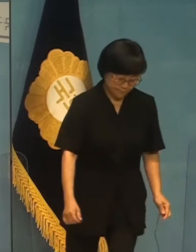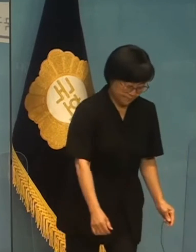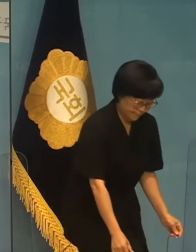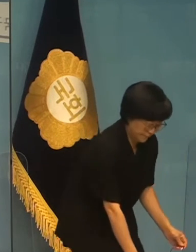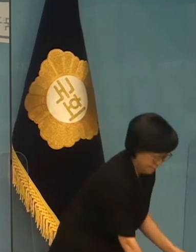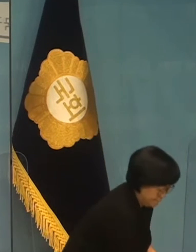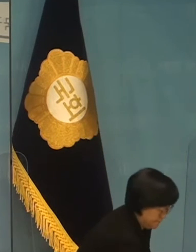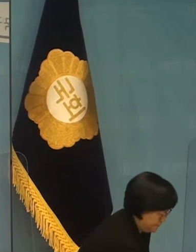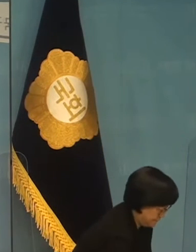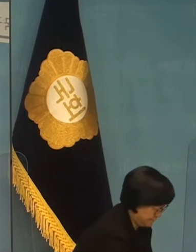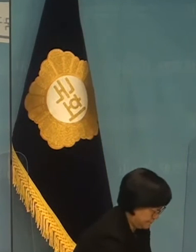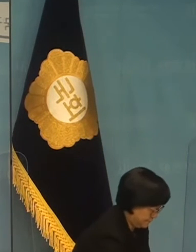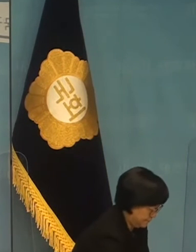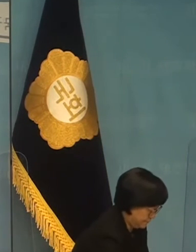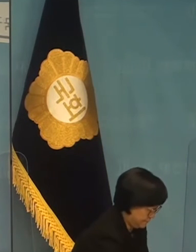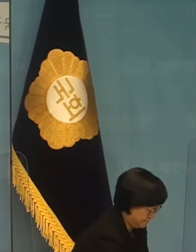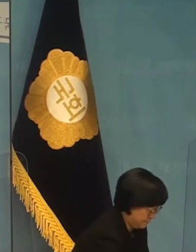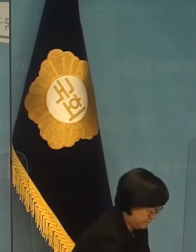자막 제공 및 광고를 포함하고 있습니다.